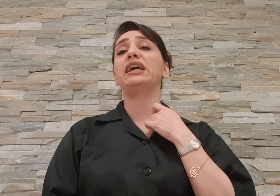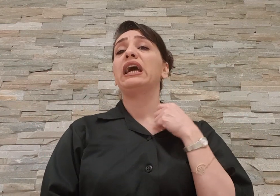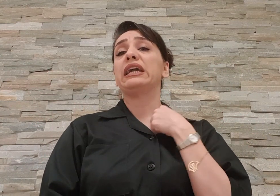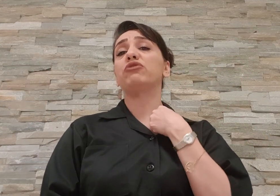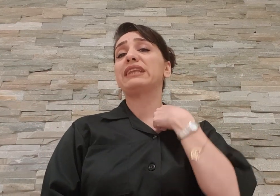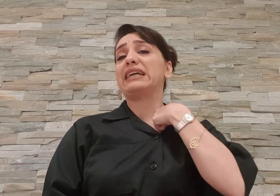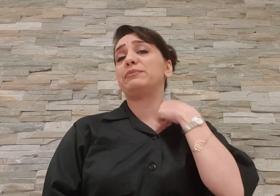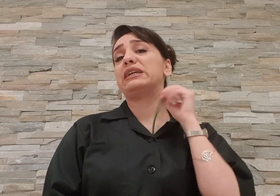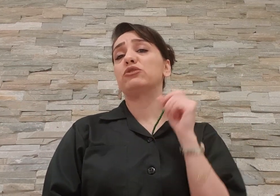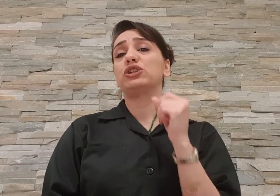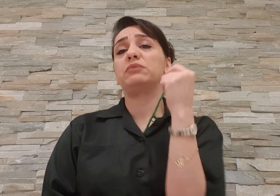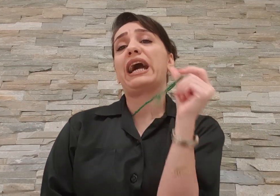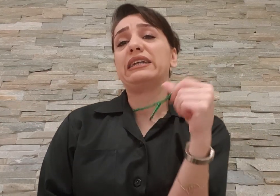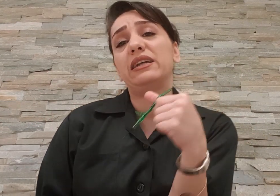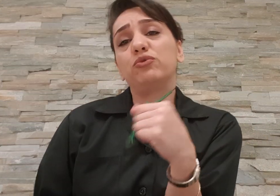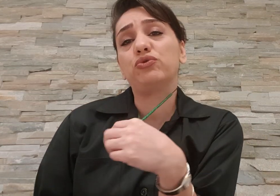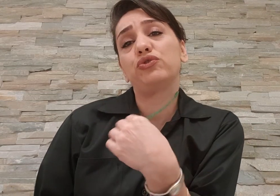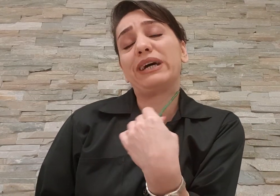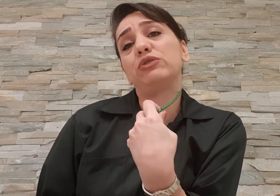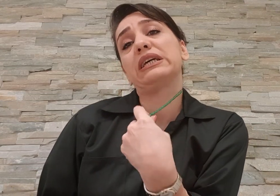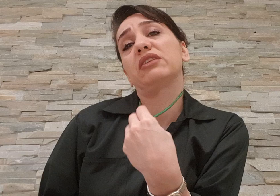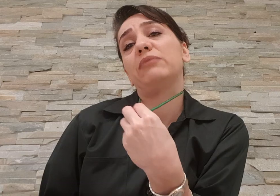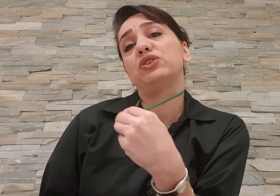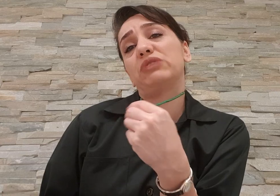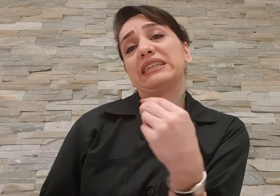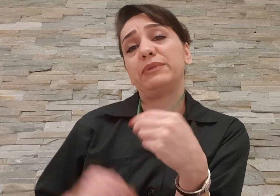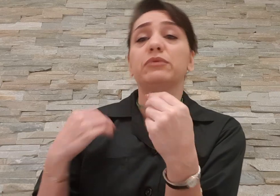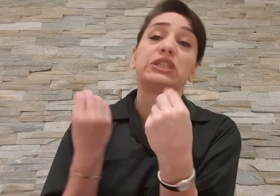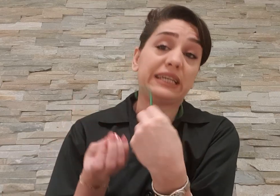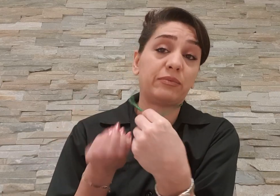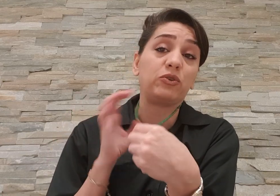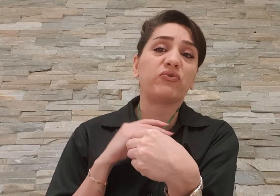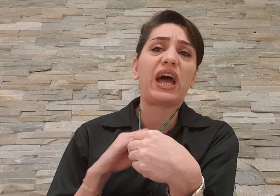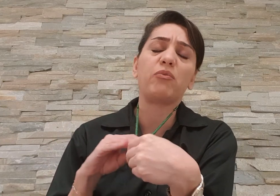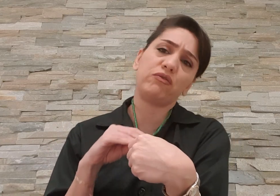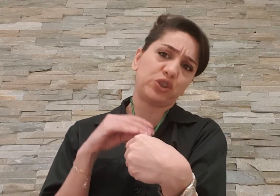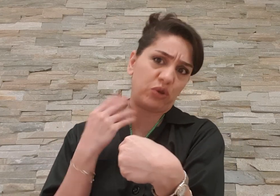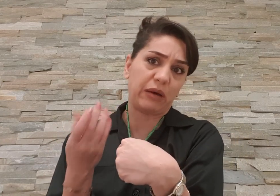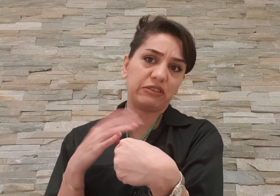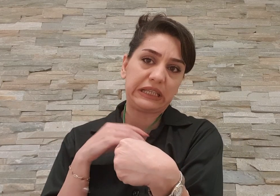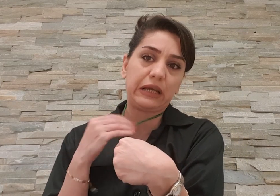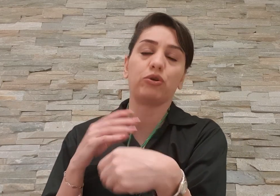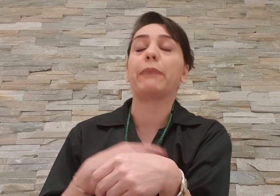یه دونه تسبیح که رو داشتیم گردنمون چون من تو زندان همیشه اون تسبیح که باید ذکر میگفتم خودم و دل خودم